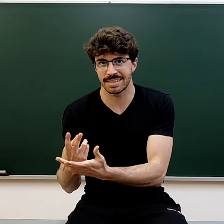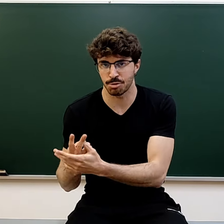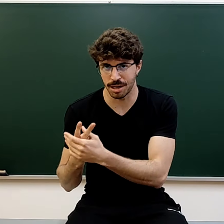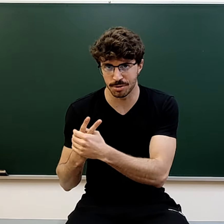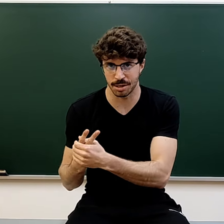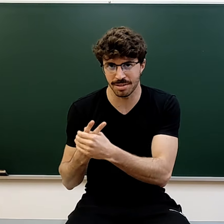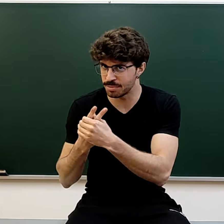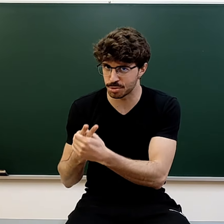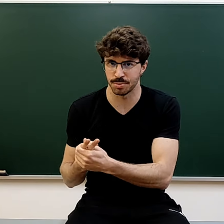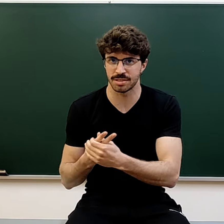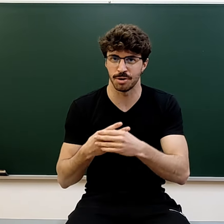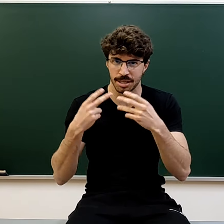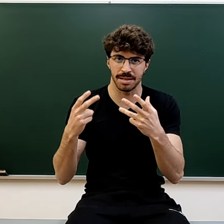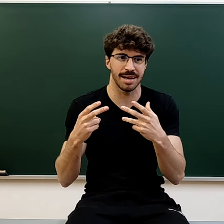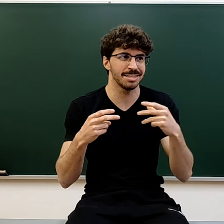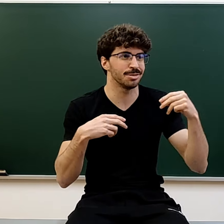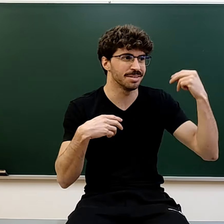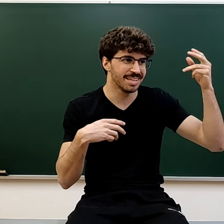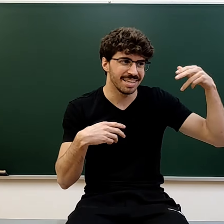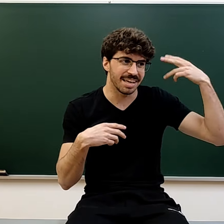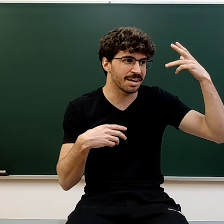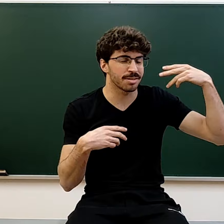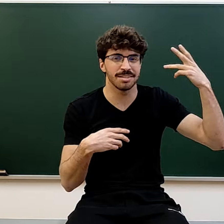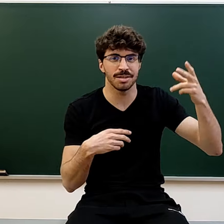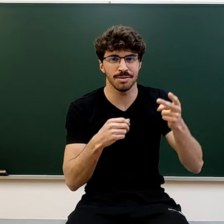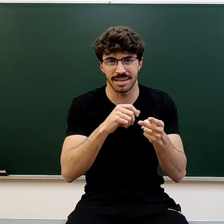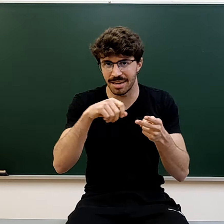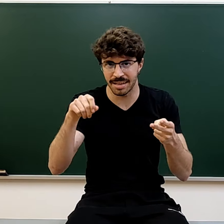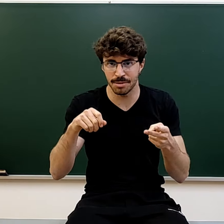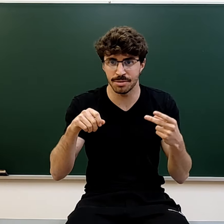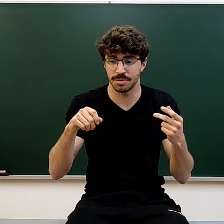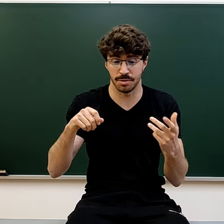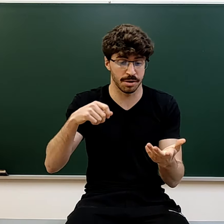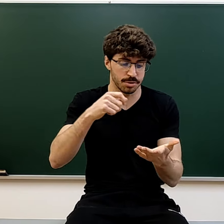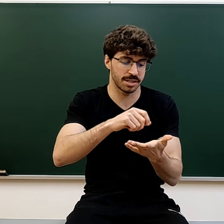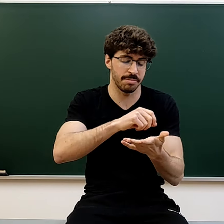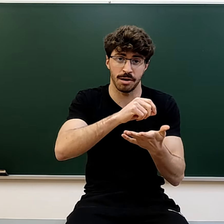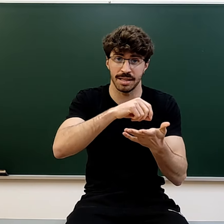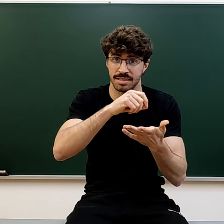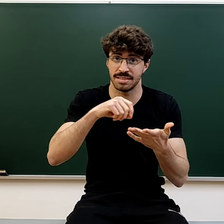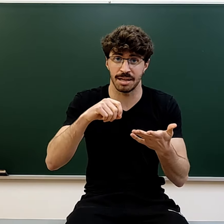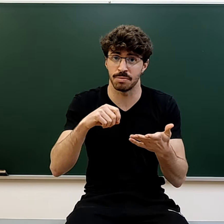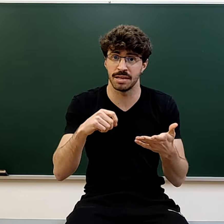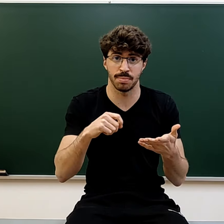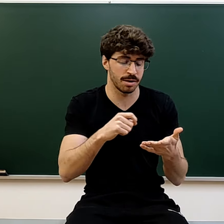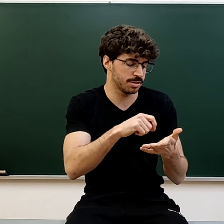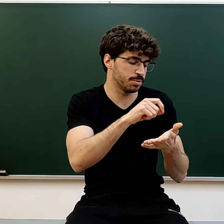que actuar en consecuencia, por supuesto, no sirve de nada, solo ir recordándotelo, ir leyéndolo, o incluso escribirlo antes de ir a dormir por la noche, pues